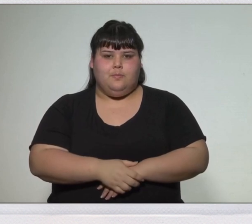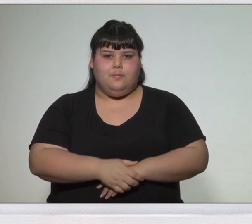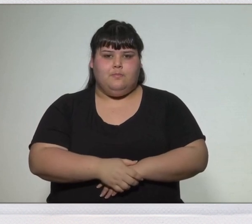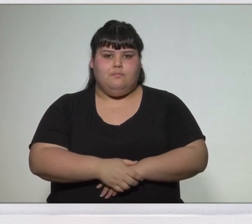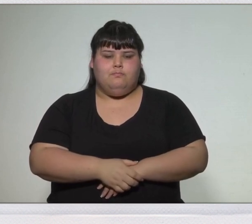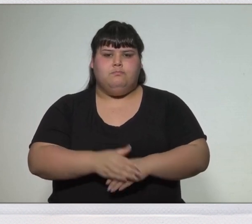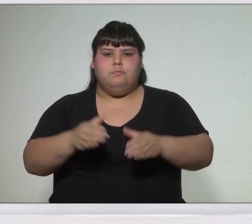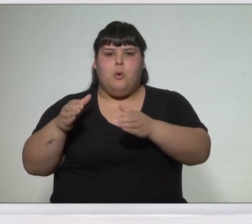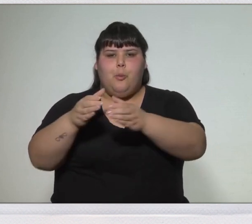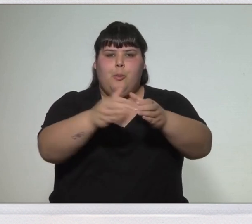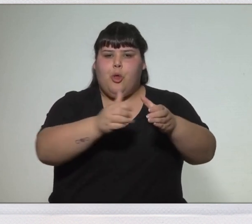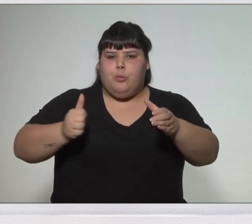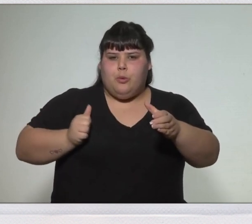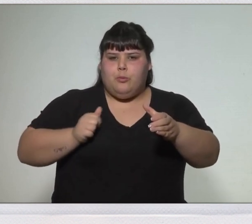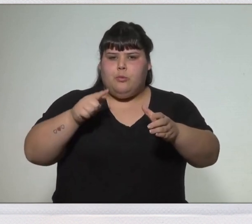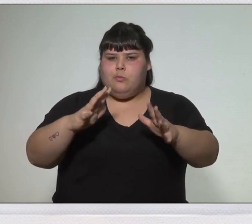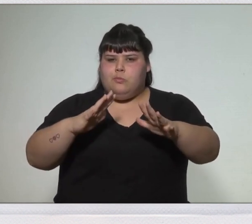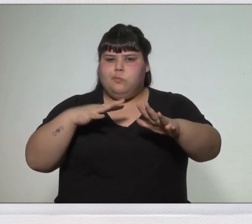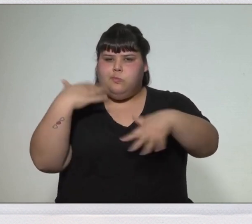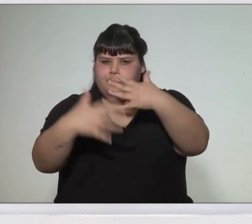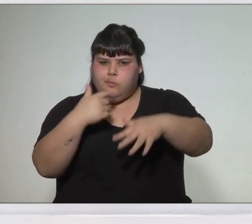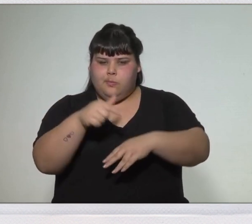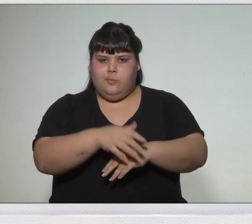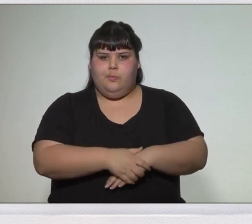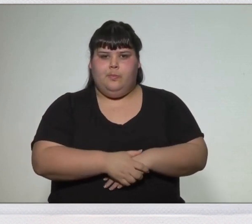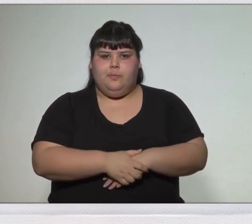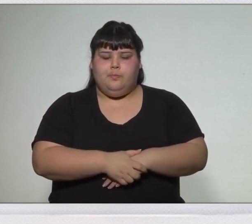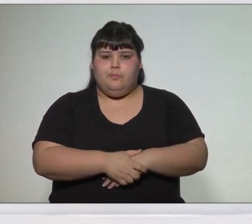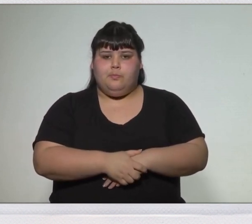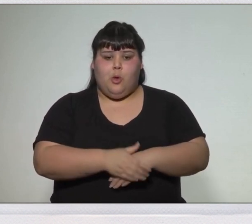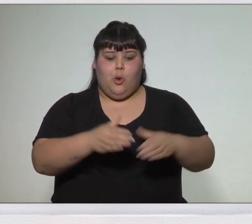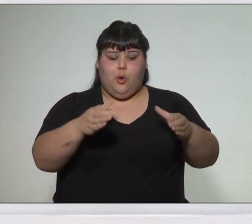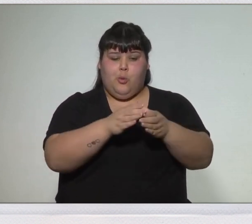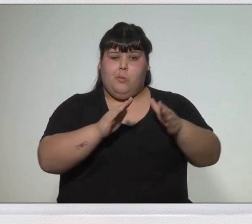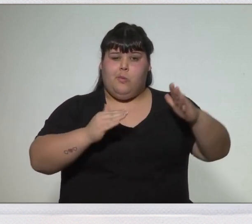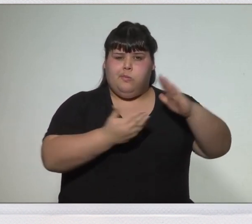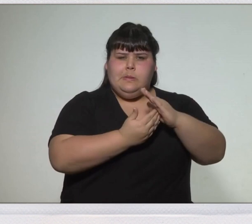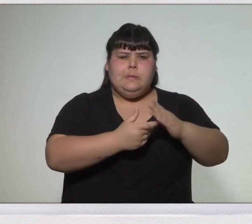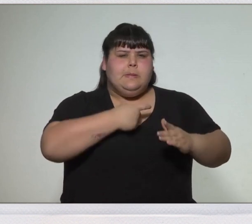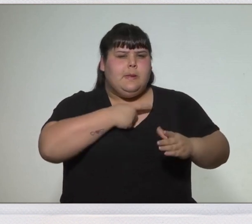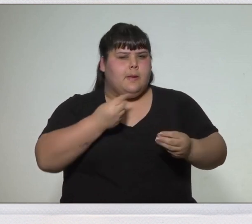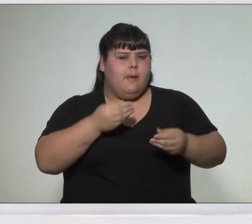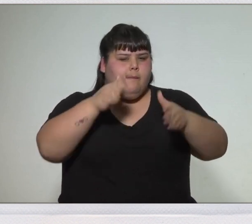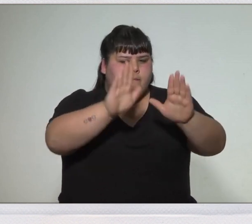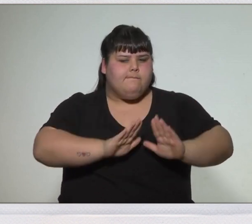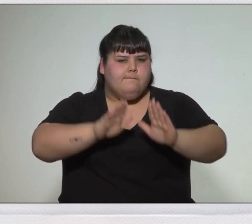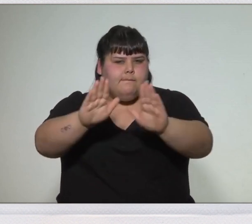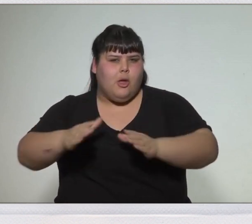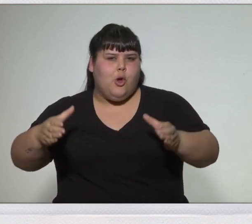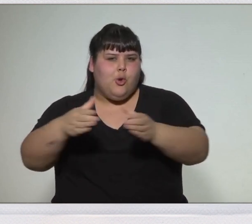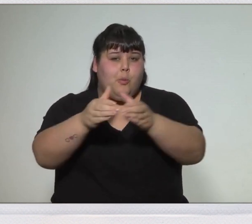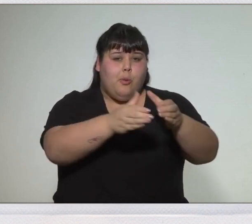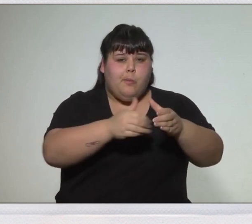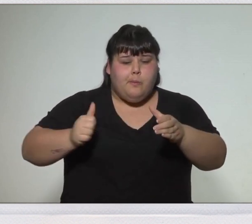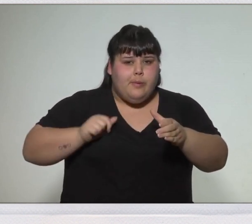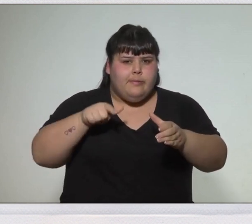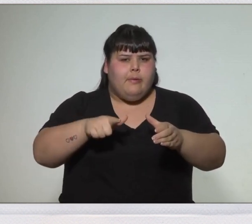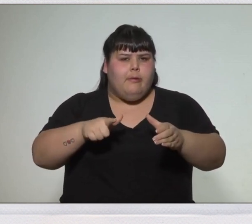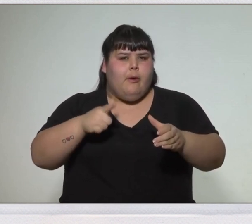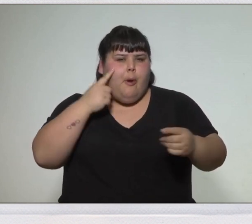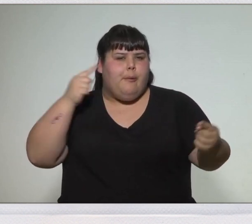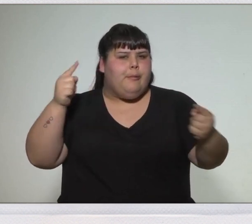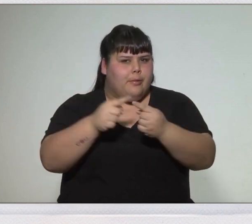Las tropas de la Revolución La Junta procura la organización de tropas para